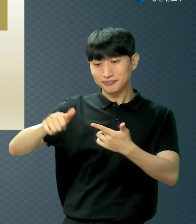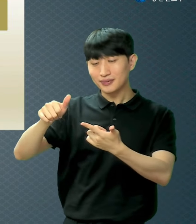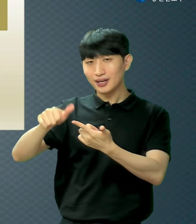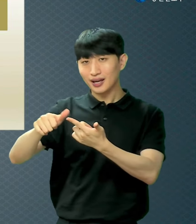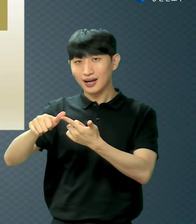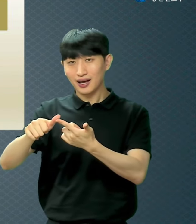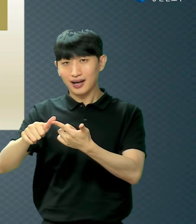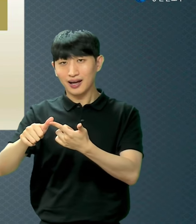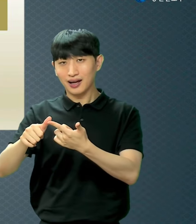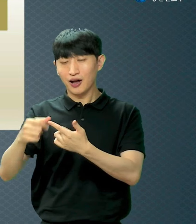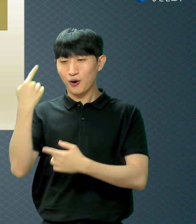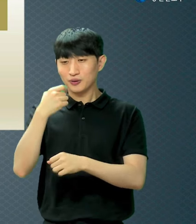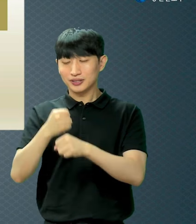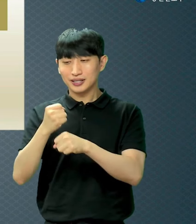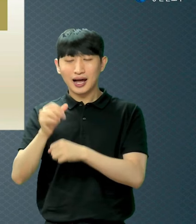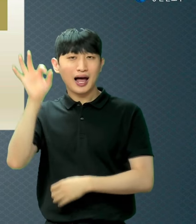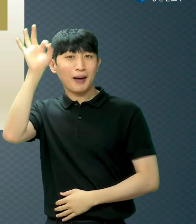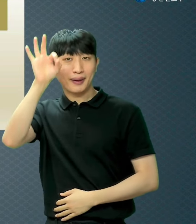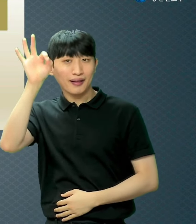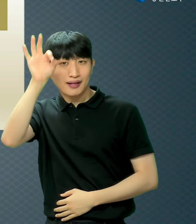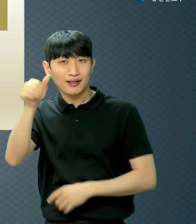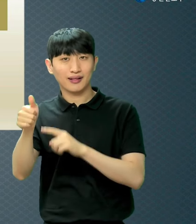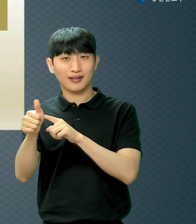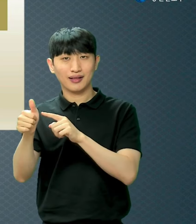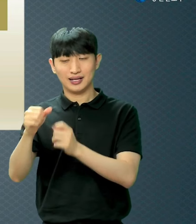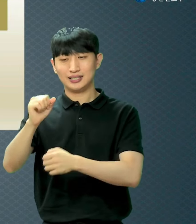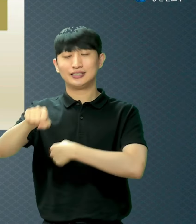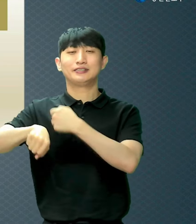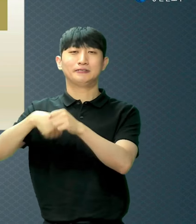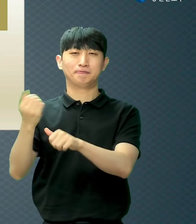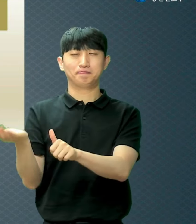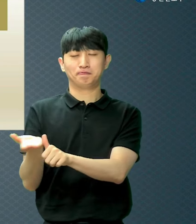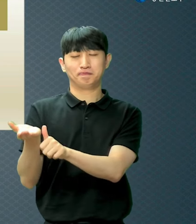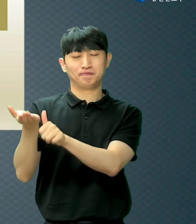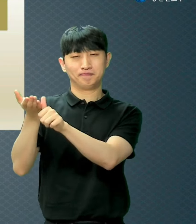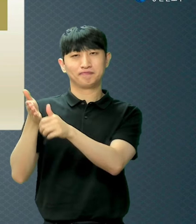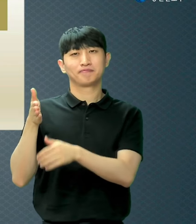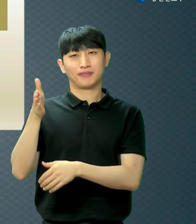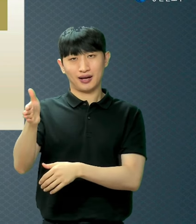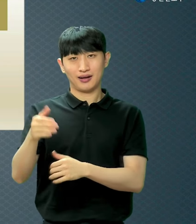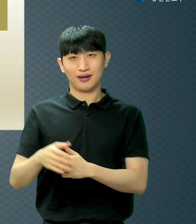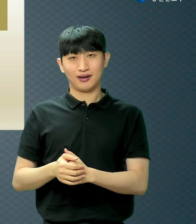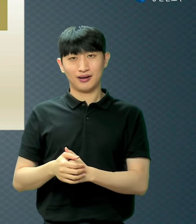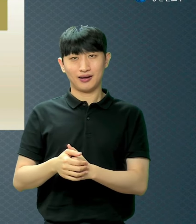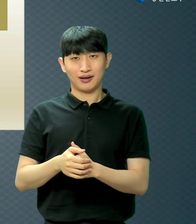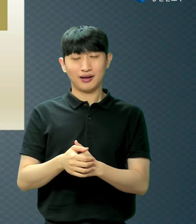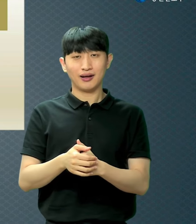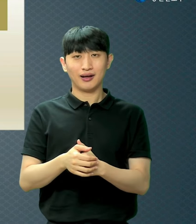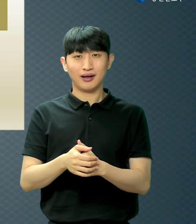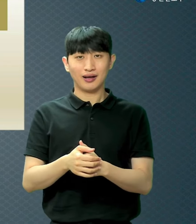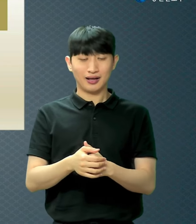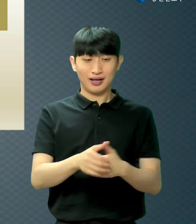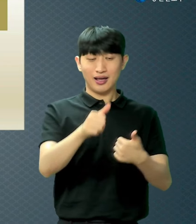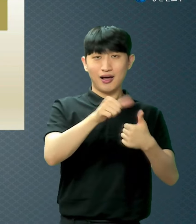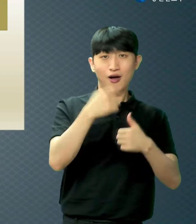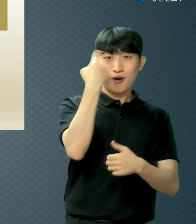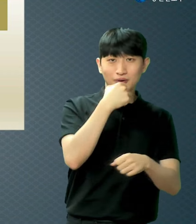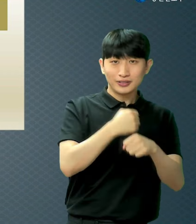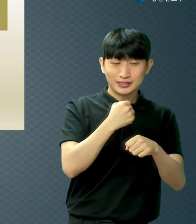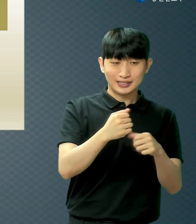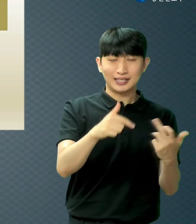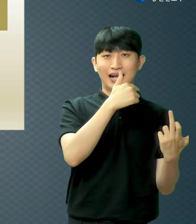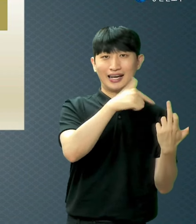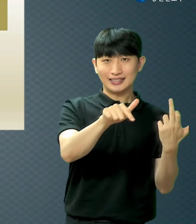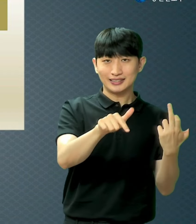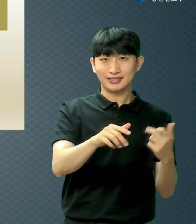양을 키워요 짐승을 키우는 사람입니다 둘이 제사를 지냈는데 가인은